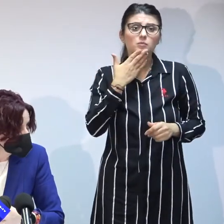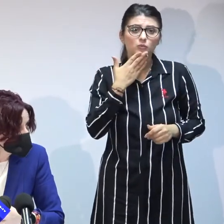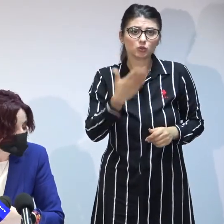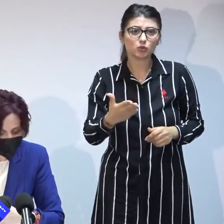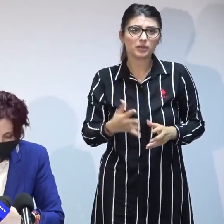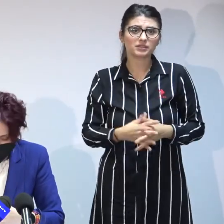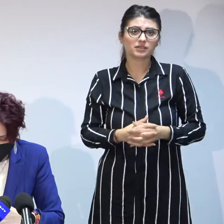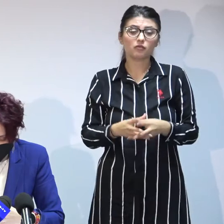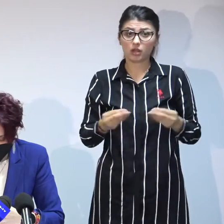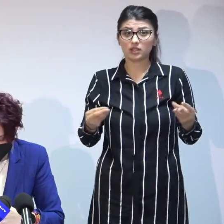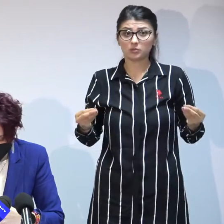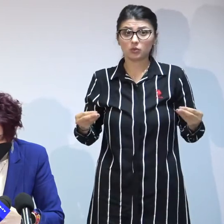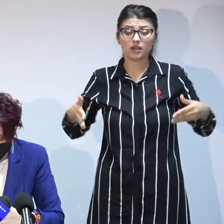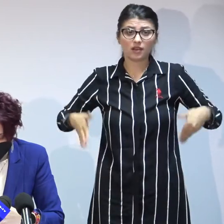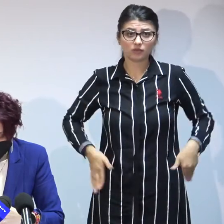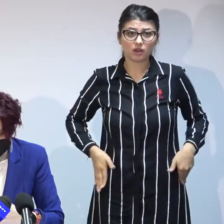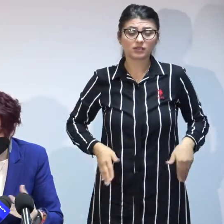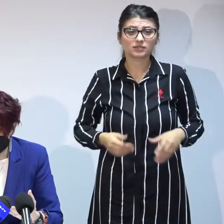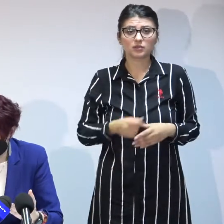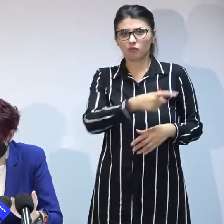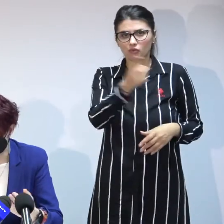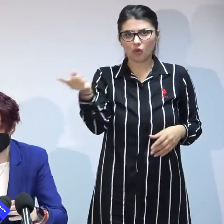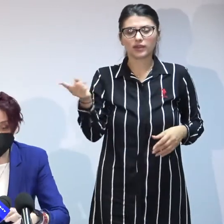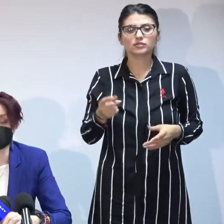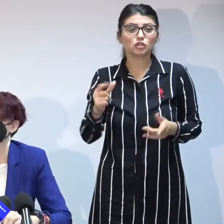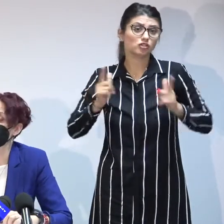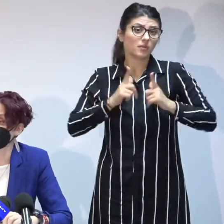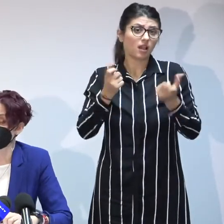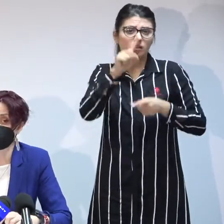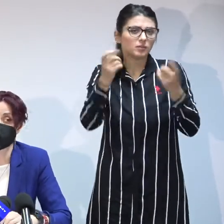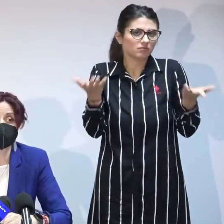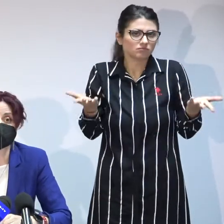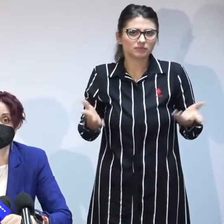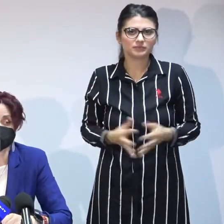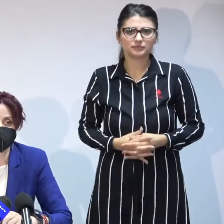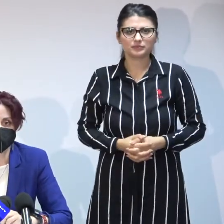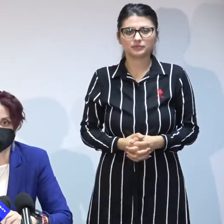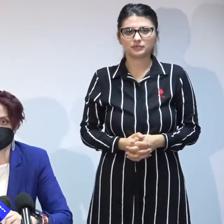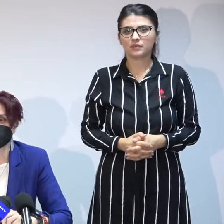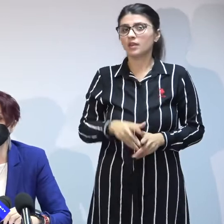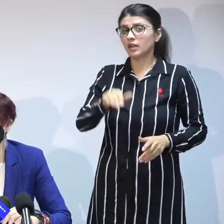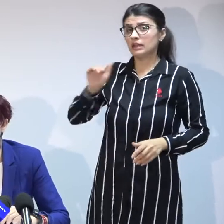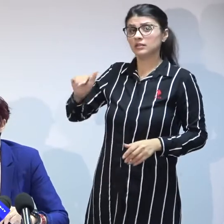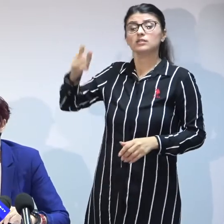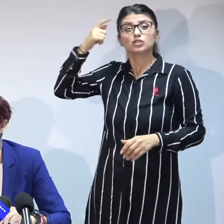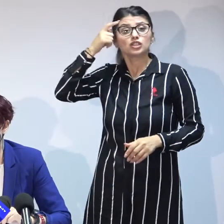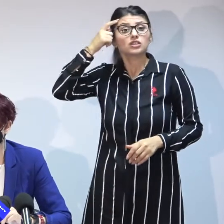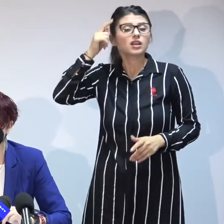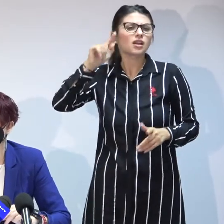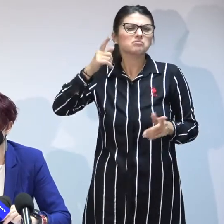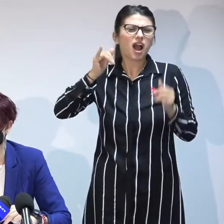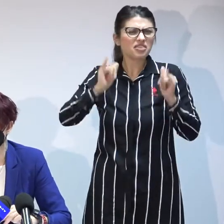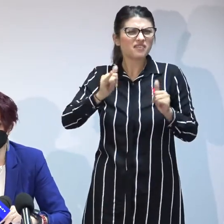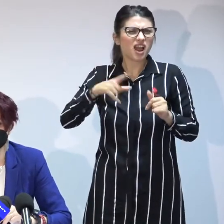aici de față cu dumneavoastră și aștept alte întrebări dacă aveți știu că în general este greu